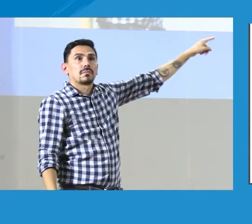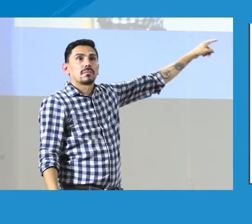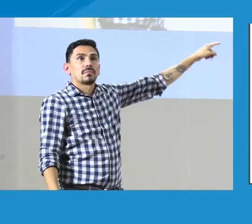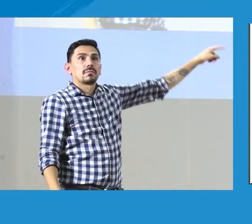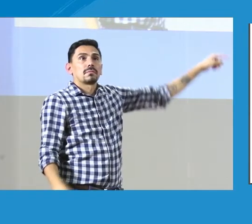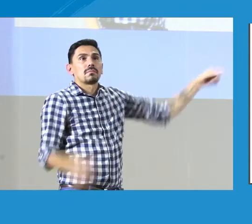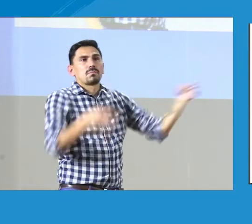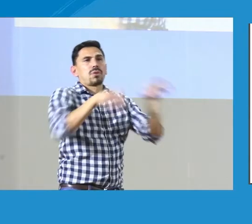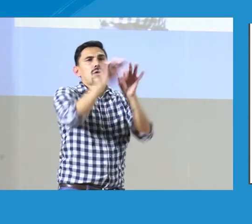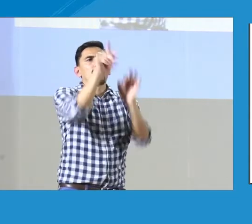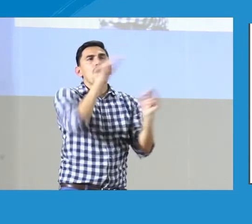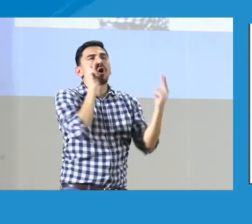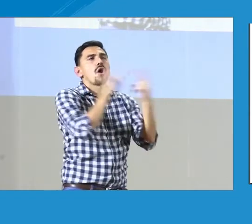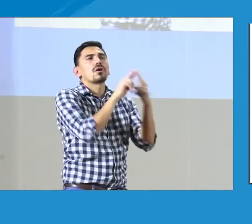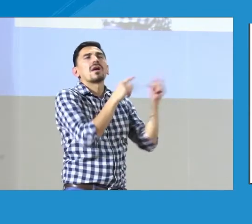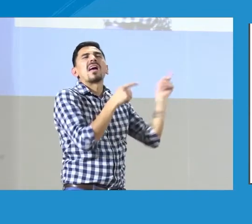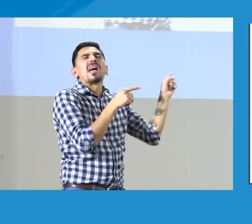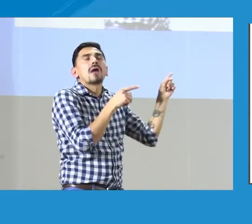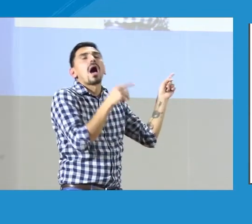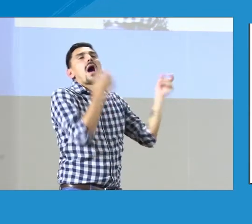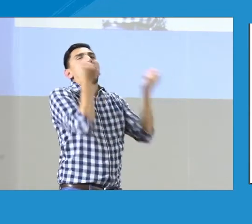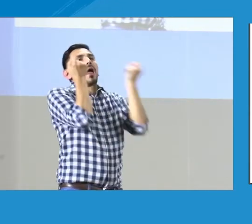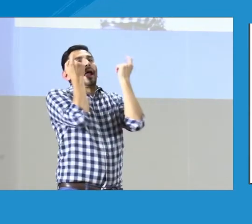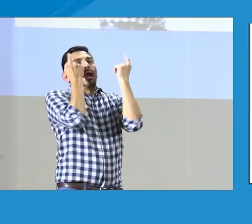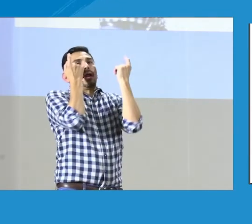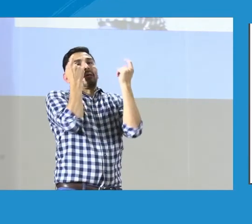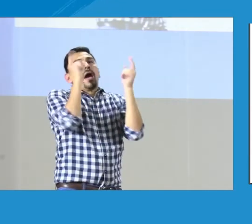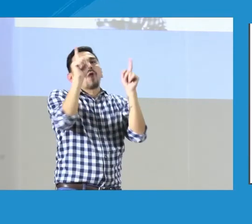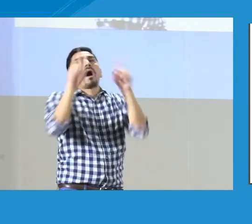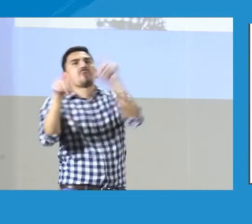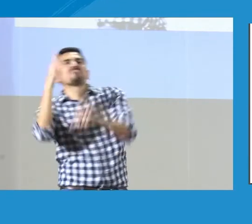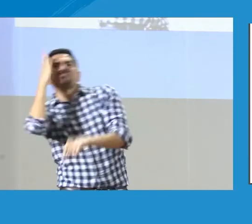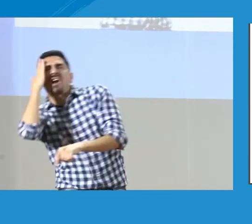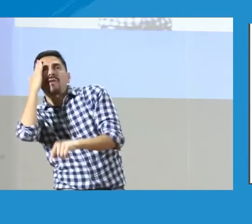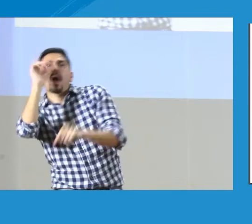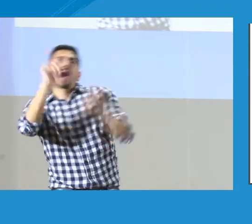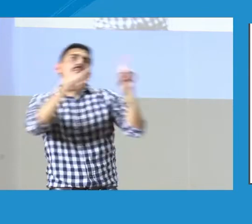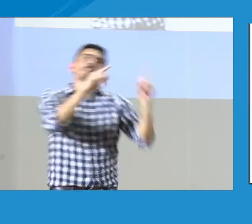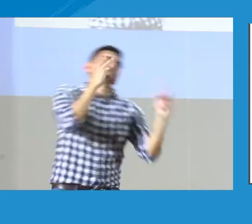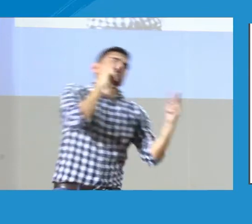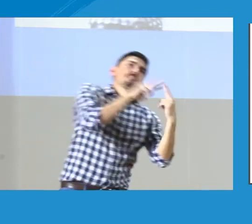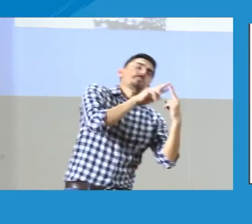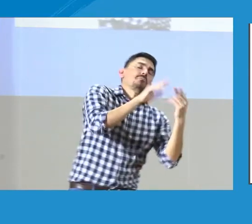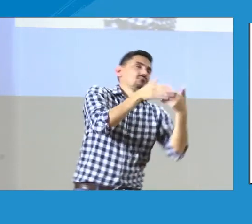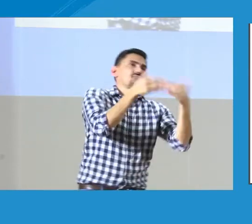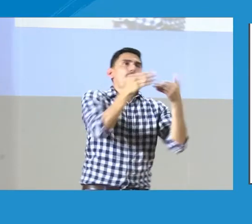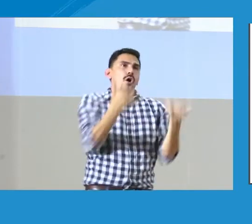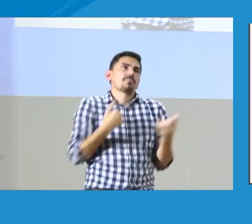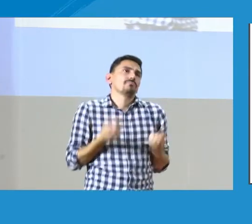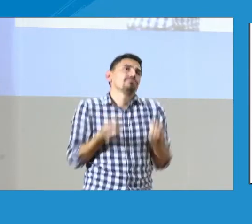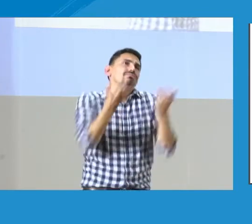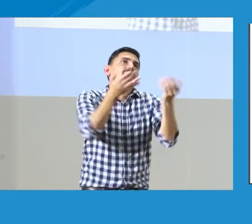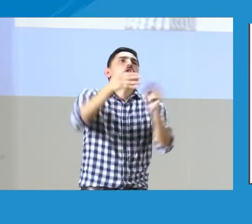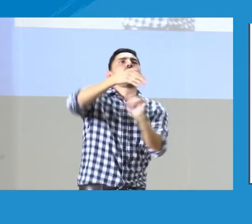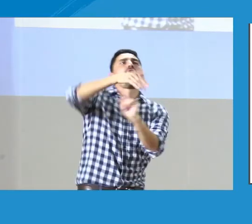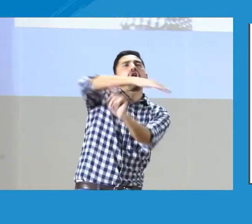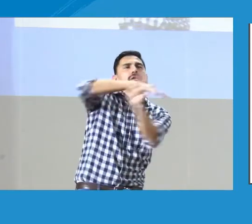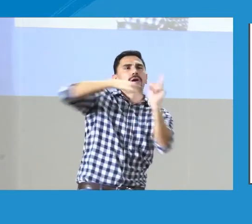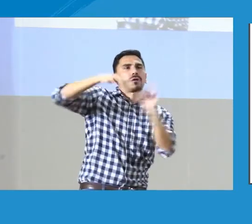si ven allí en la diapositiva, para que ustedes puedan entenderlo claramente, de pronto algunos lo conocen,